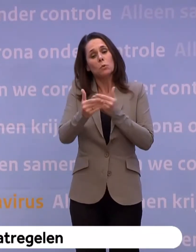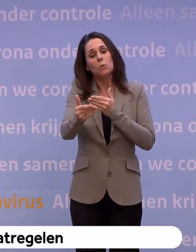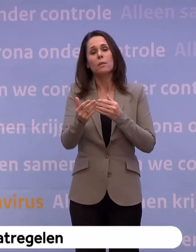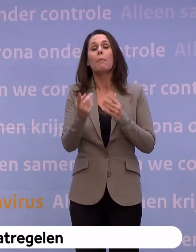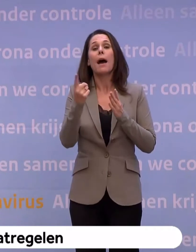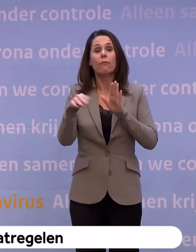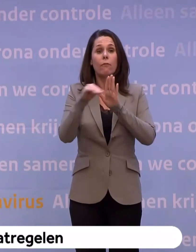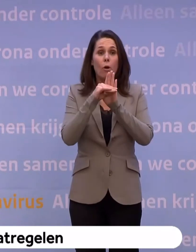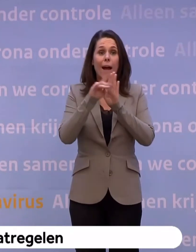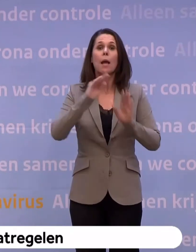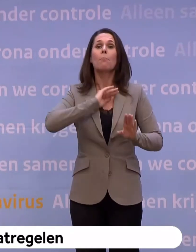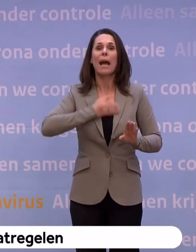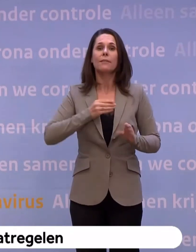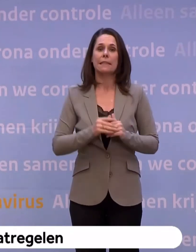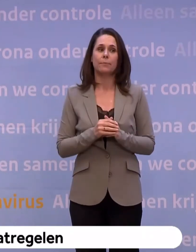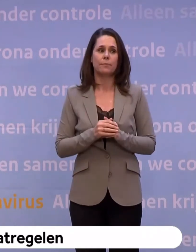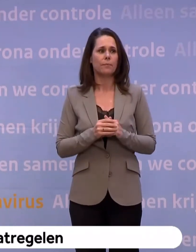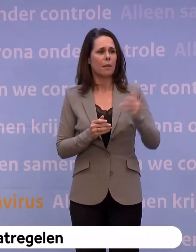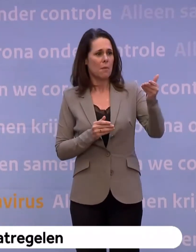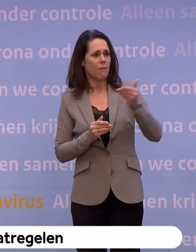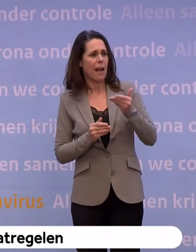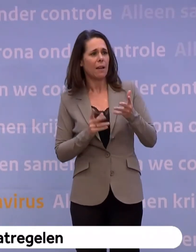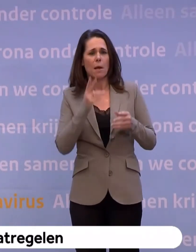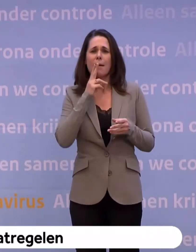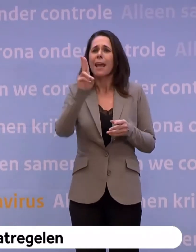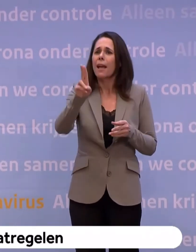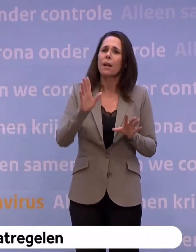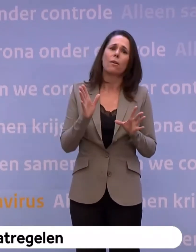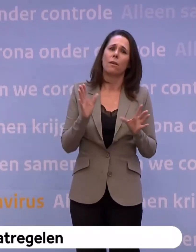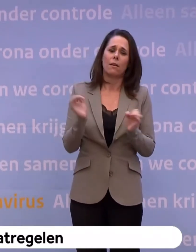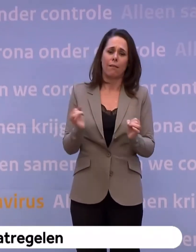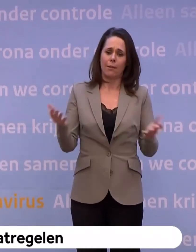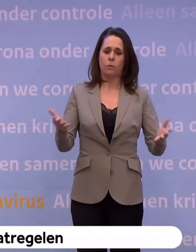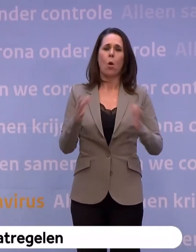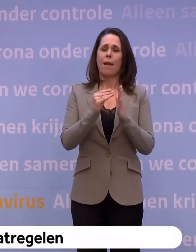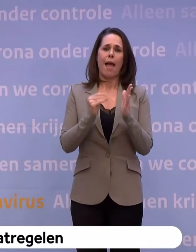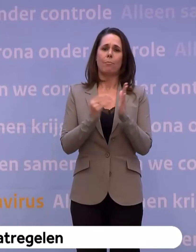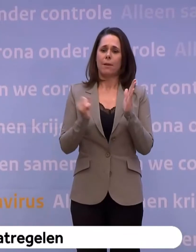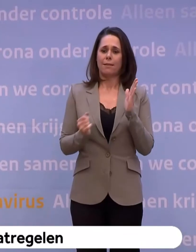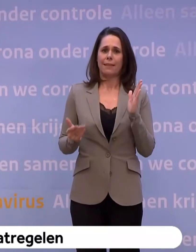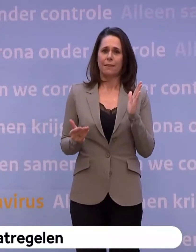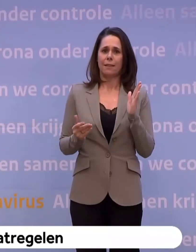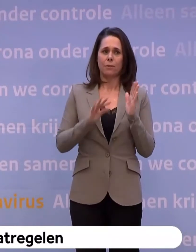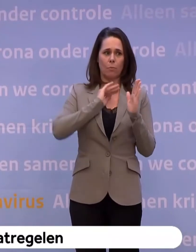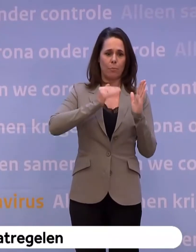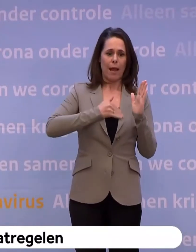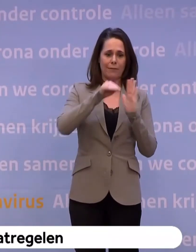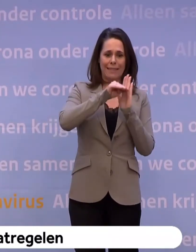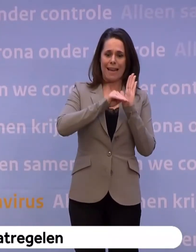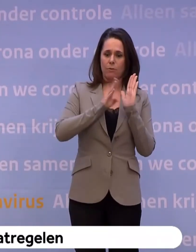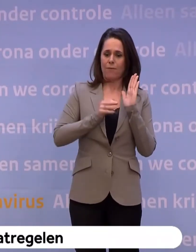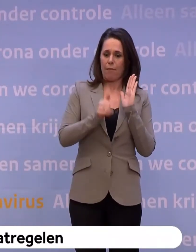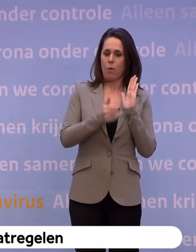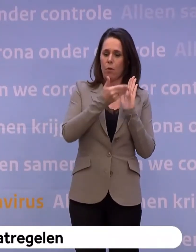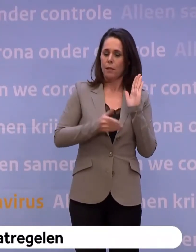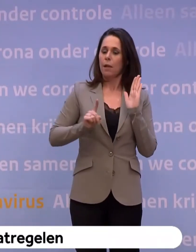privacy. Maar als we heel eerlijk zijn, kan je eigenlijk zo'n app niet doen... ...als je ook de privacyregels wil handhaven, zegt u...